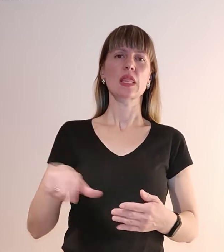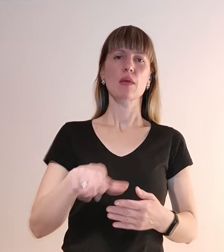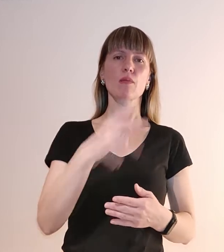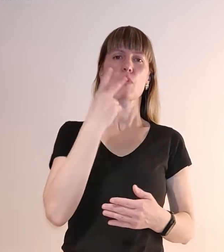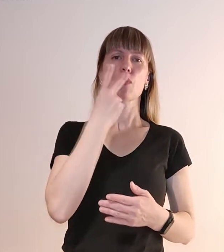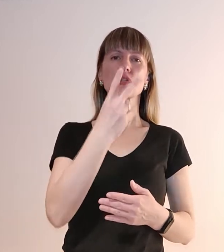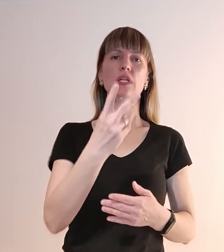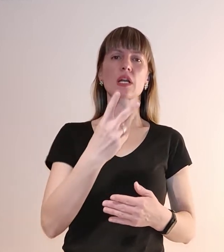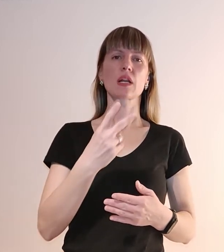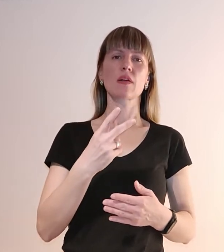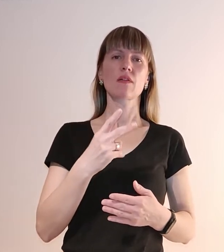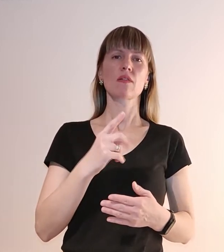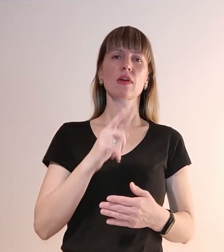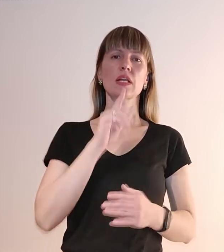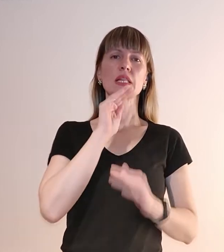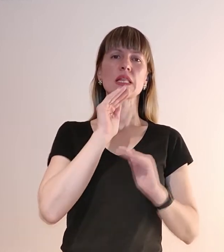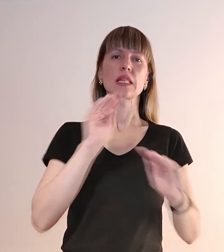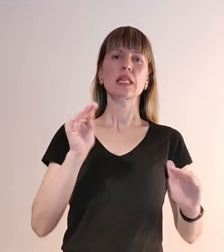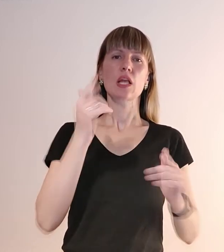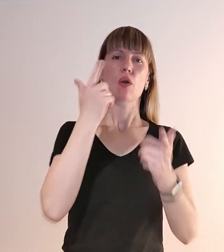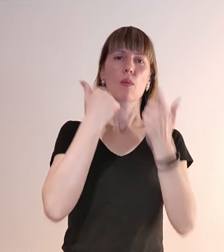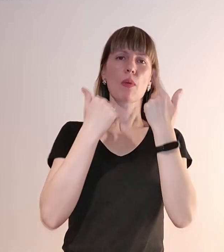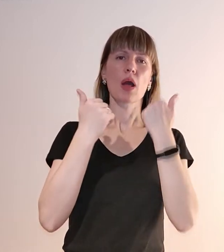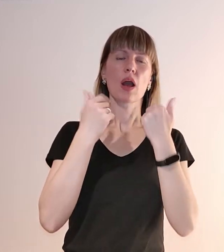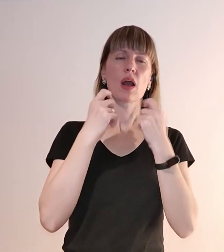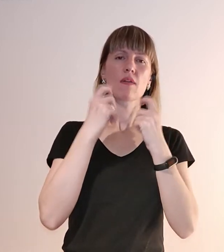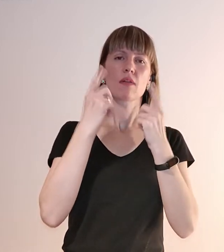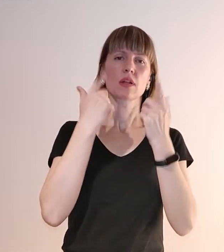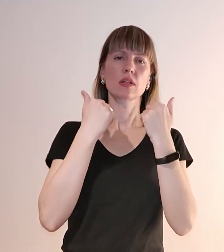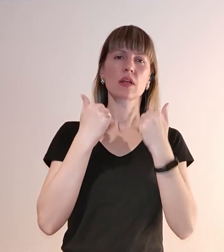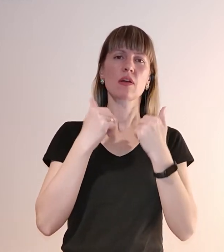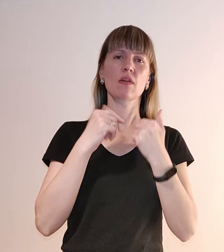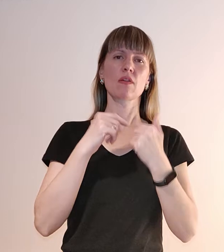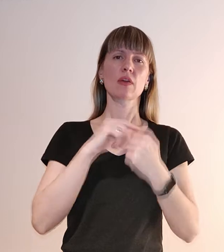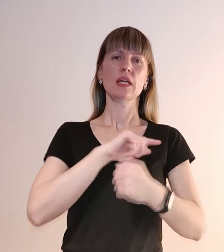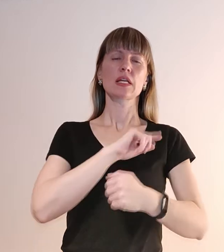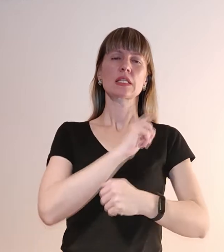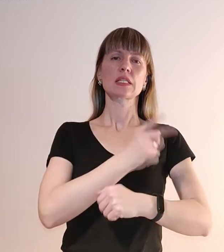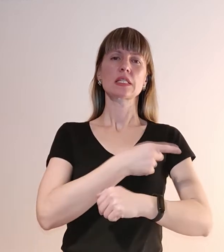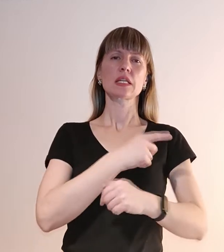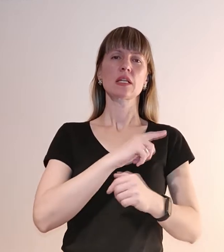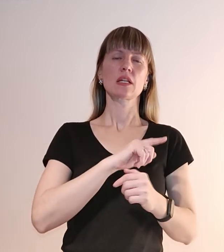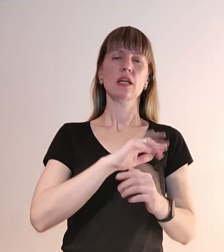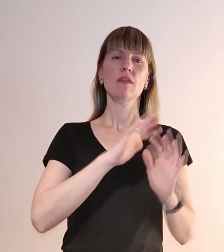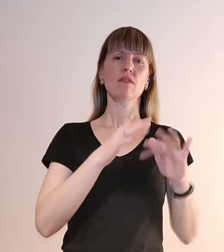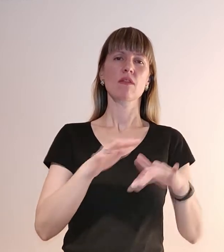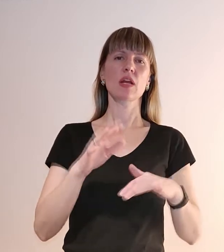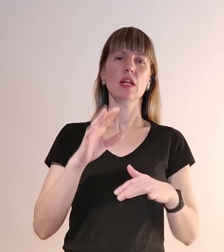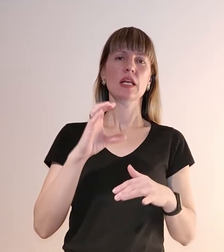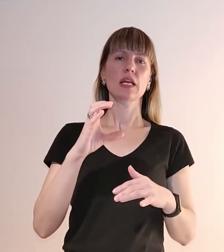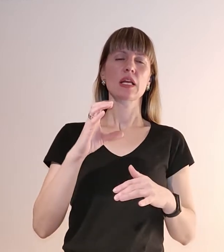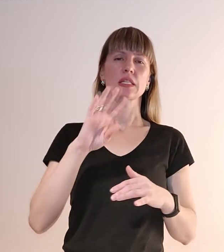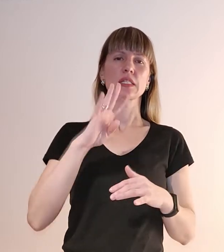Тихо плакав. Ридав. Сіні хвилі волосили. За Дніпра і села.